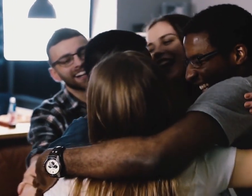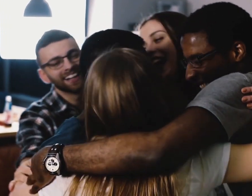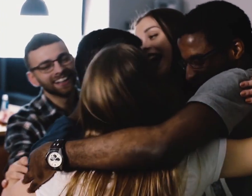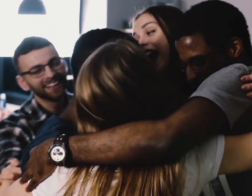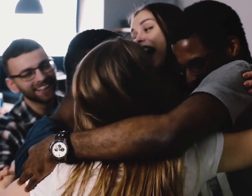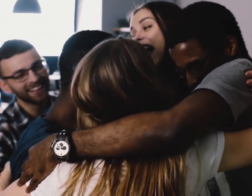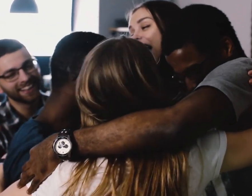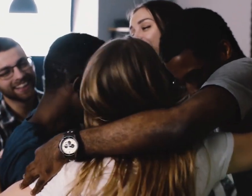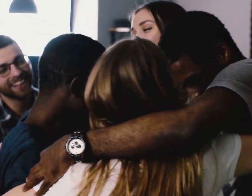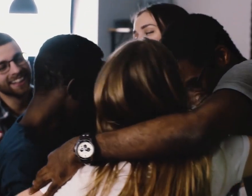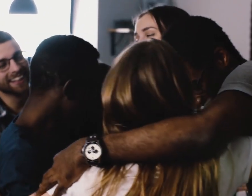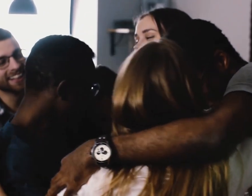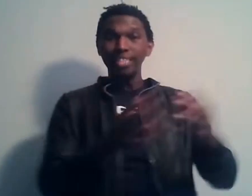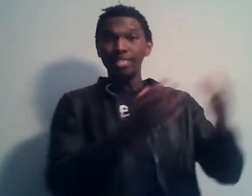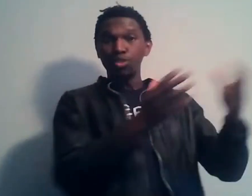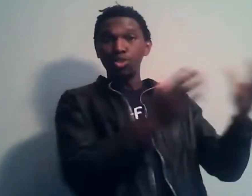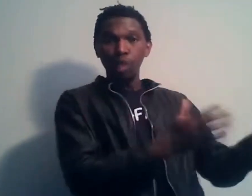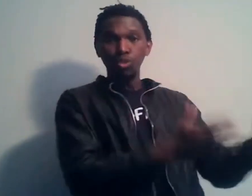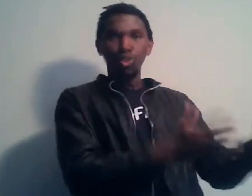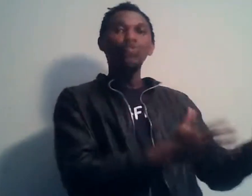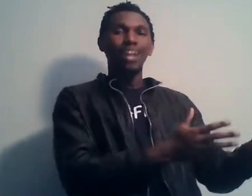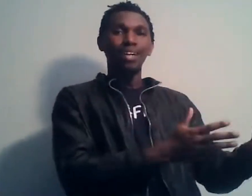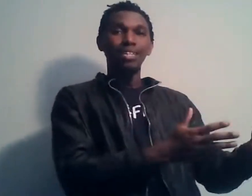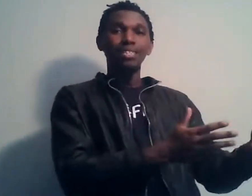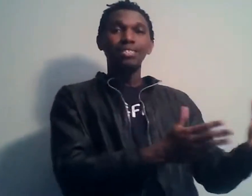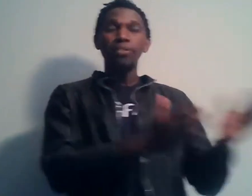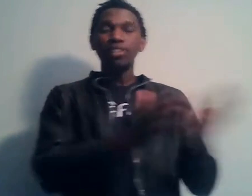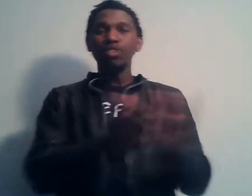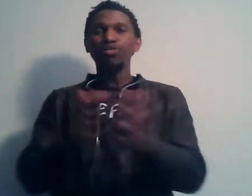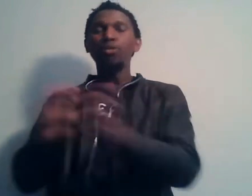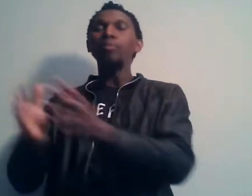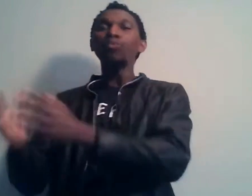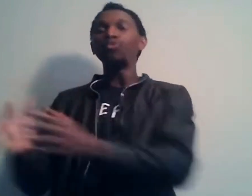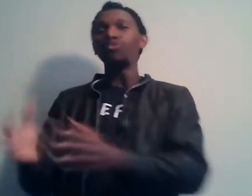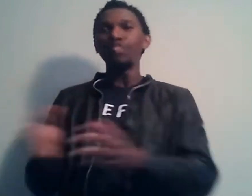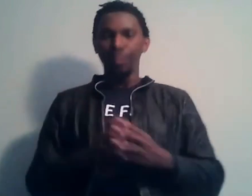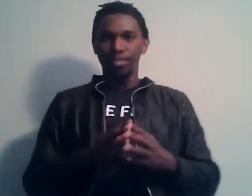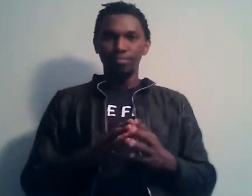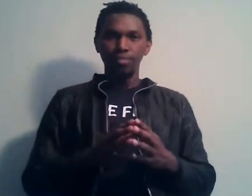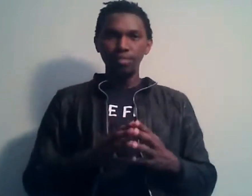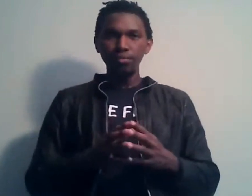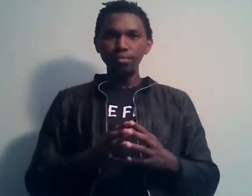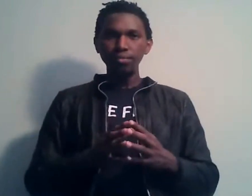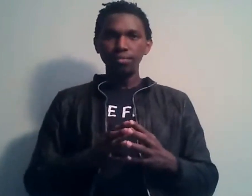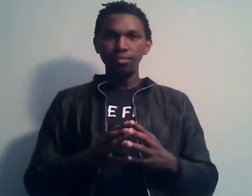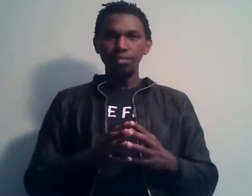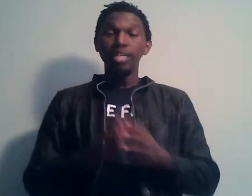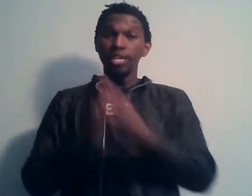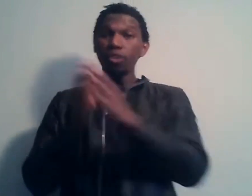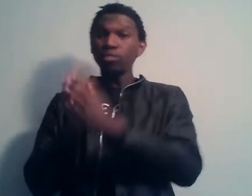La connexion Internet que tu as aujourd'hui là, ça peut transformer beaucoup de vies en fait. Et comme